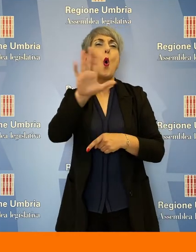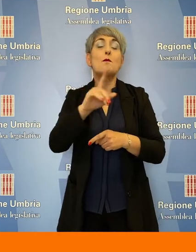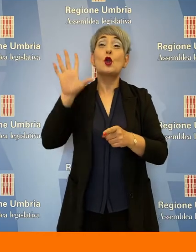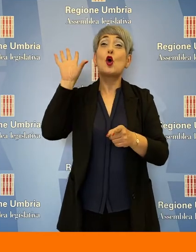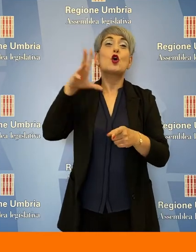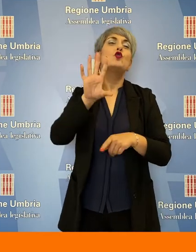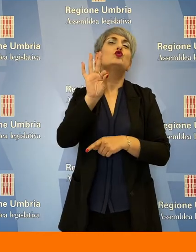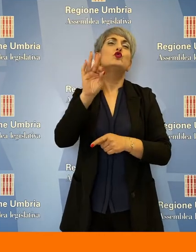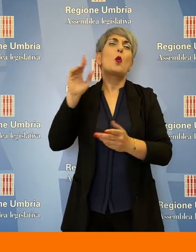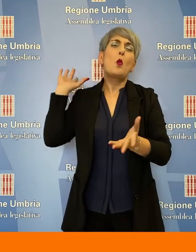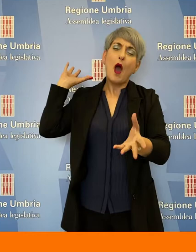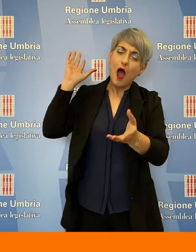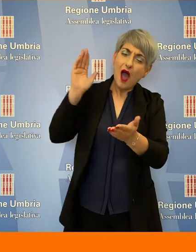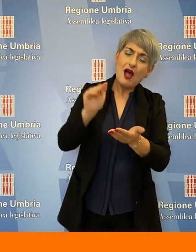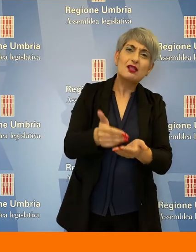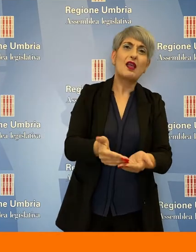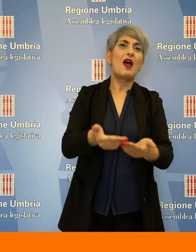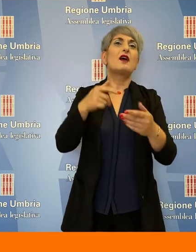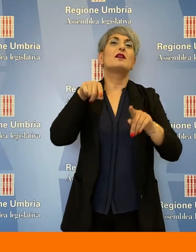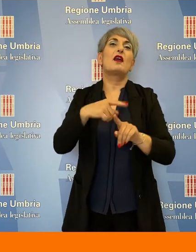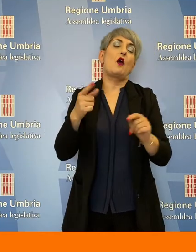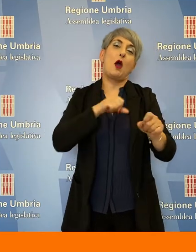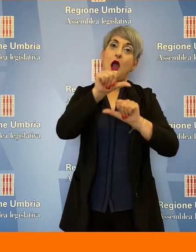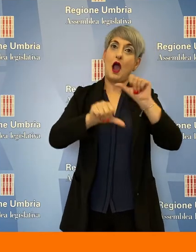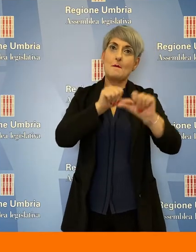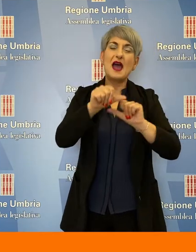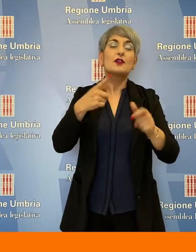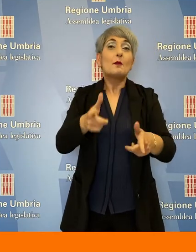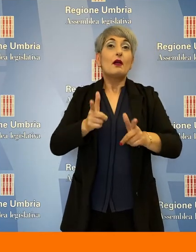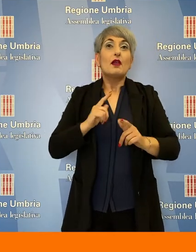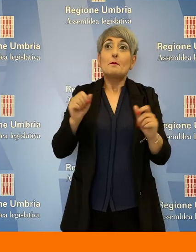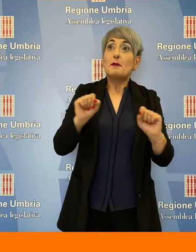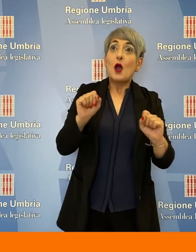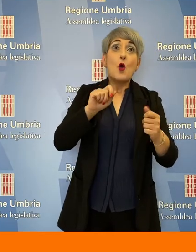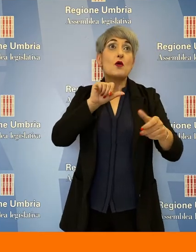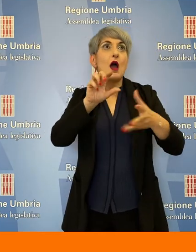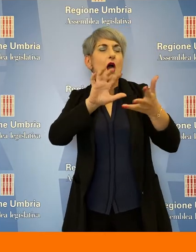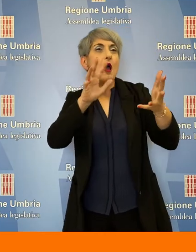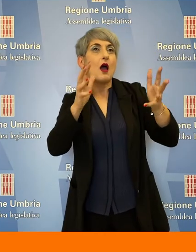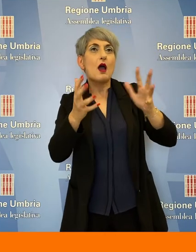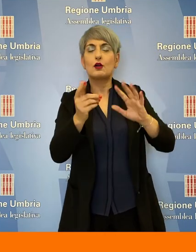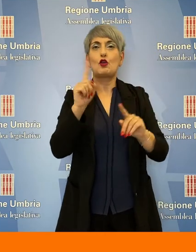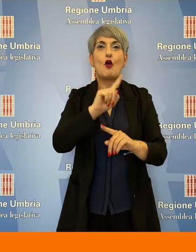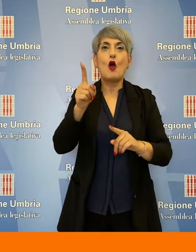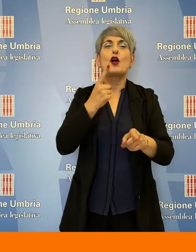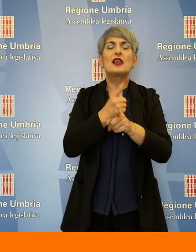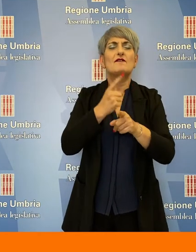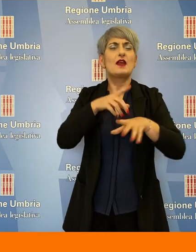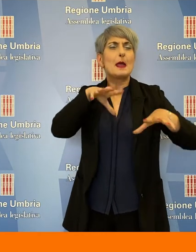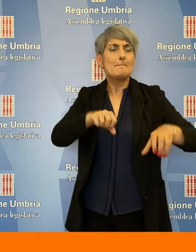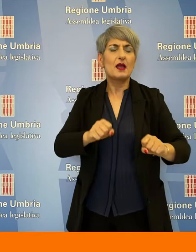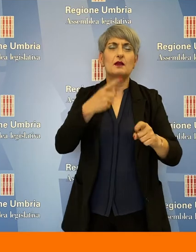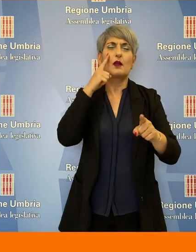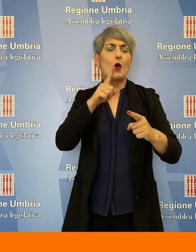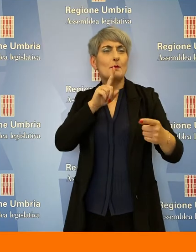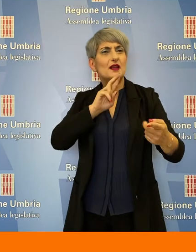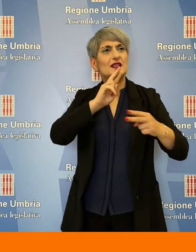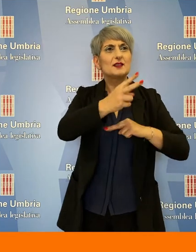molto cambiata e questo cambiamento non deve spaventare, ma spingere all'impegno per agire al meglio delle aspettative e delle esigenze di